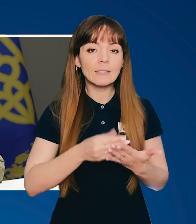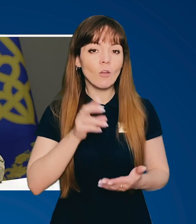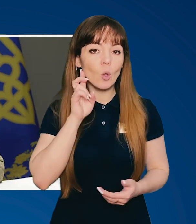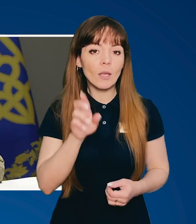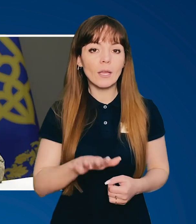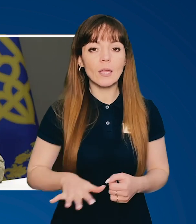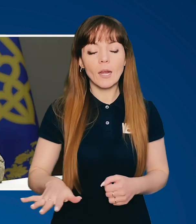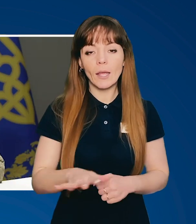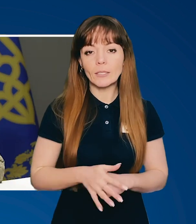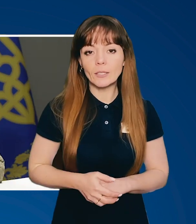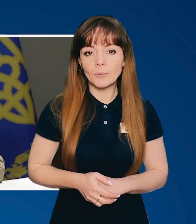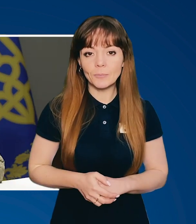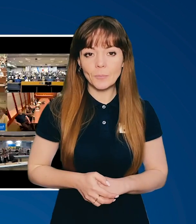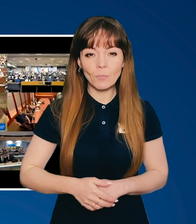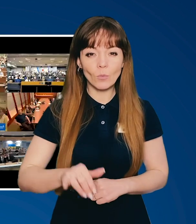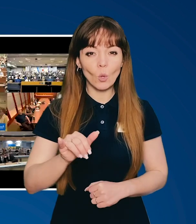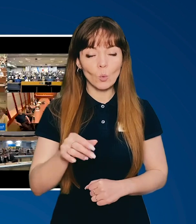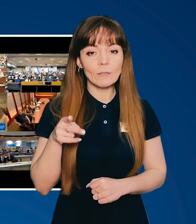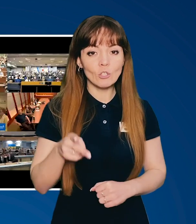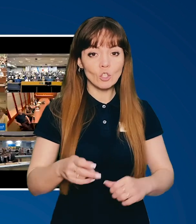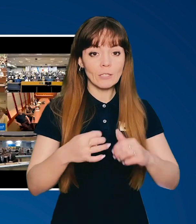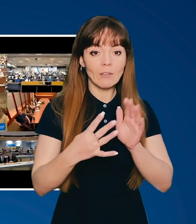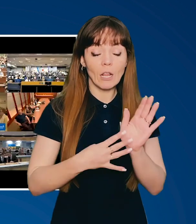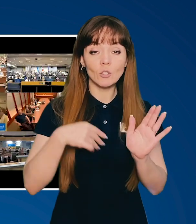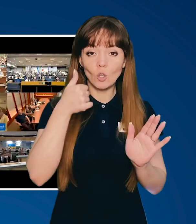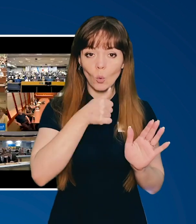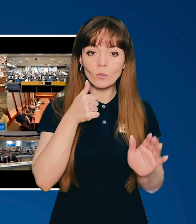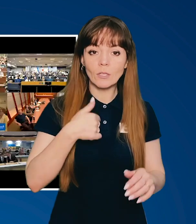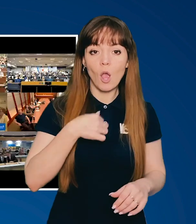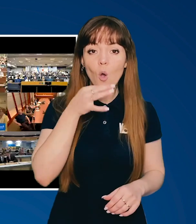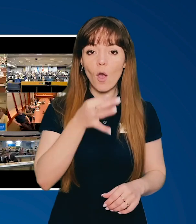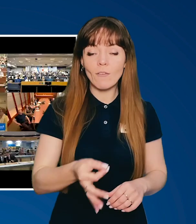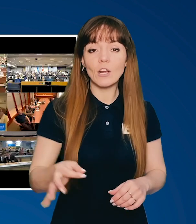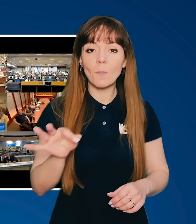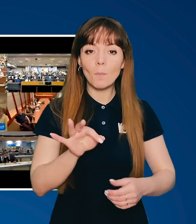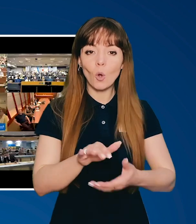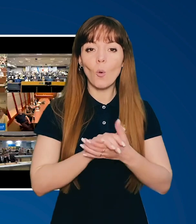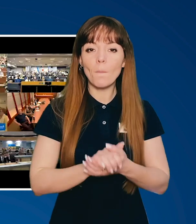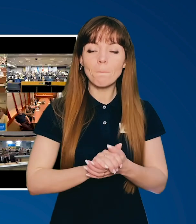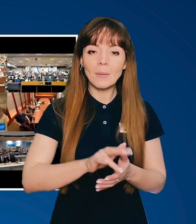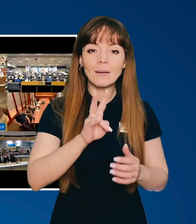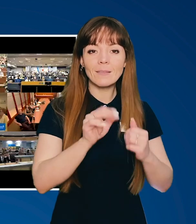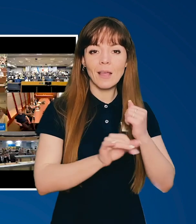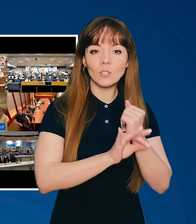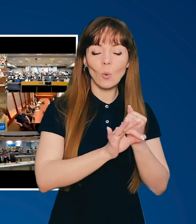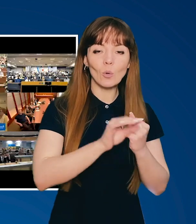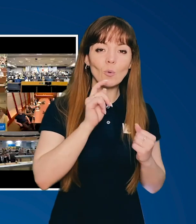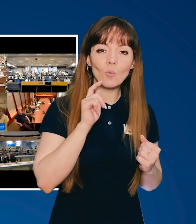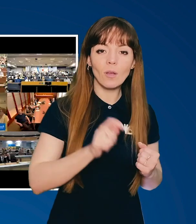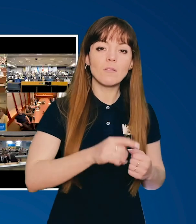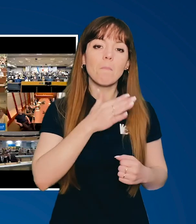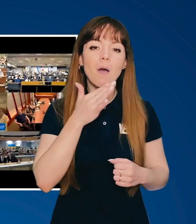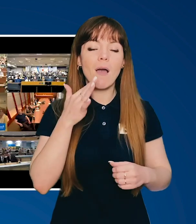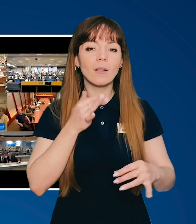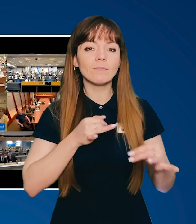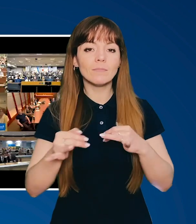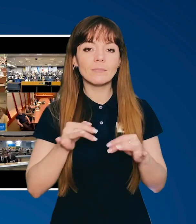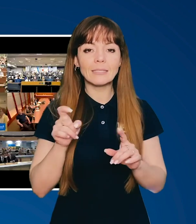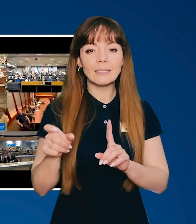своєї країни. У 2019 році я говорив про мир на сході України. Багато говорили